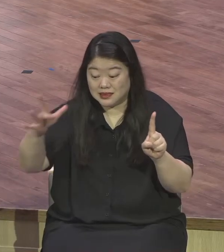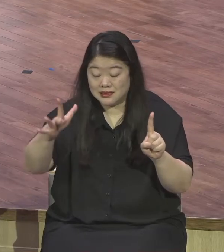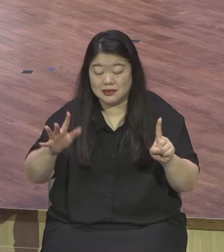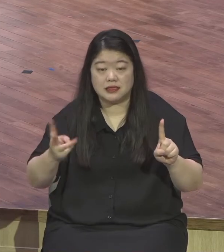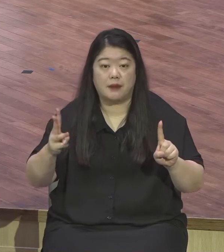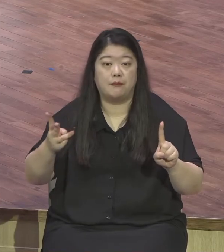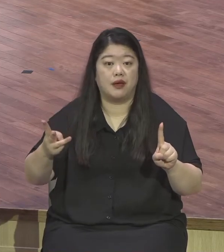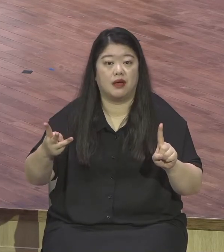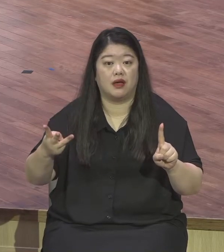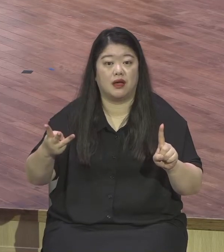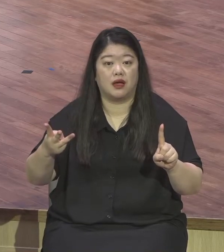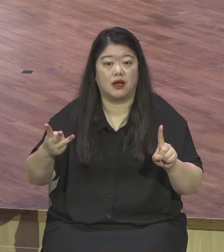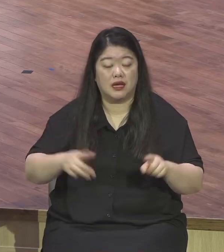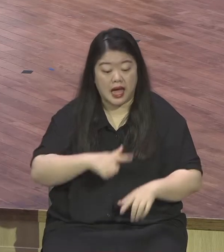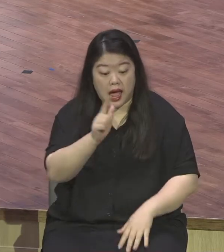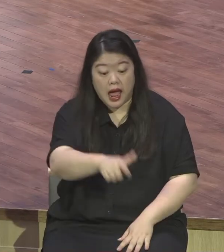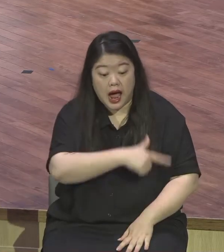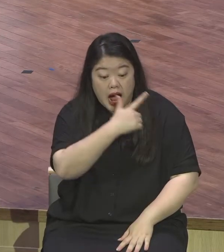일당이 한 대나리온 그러면